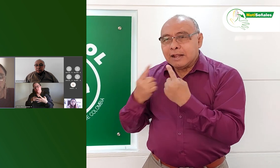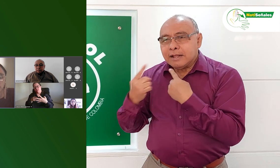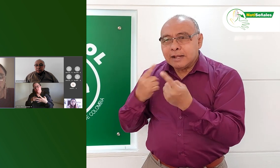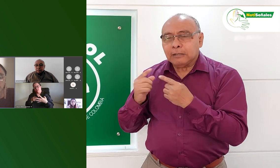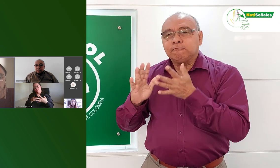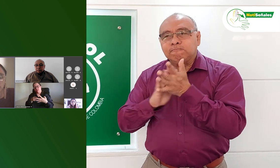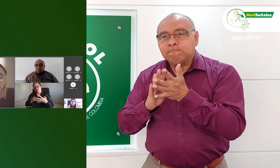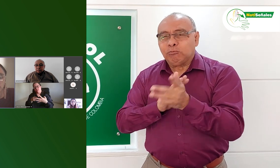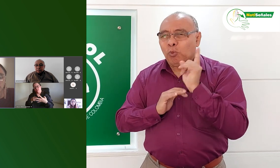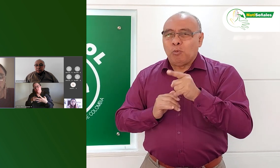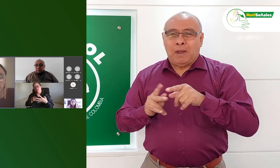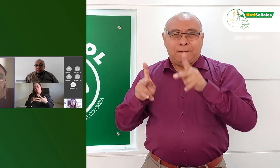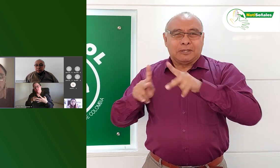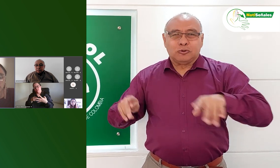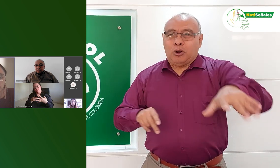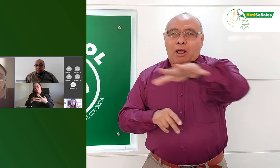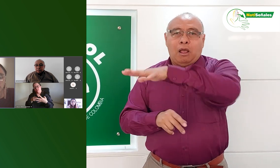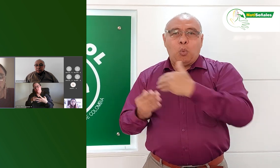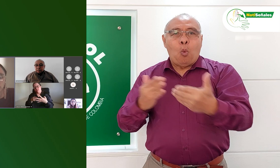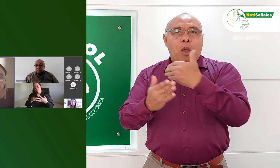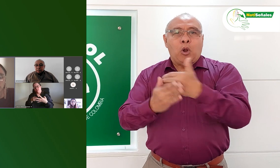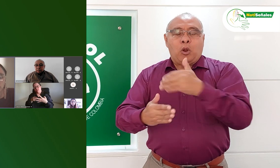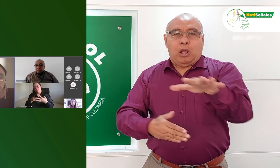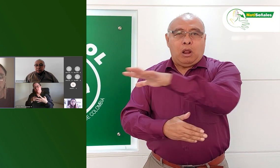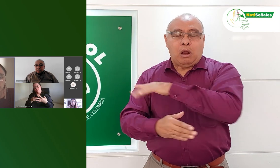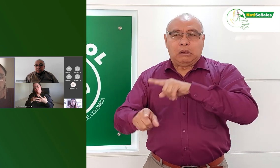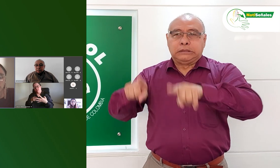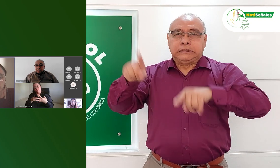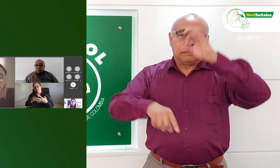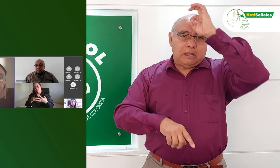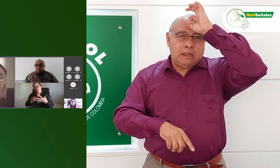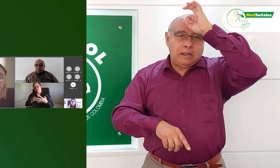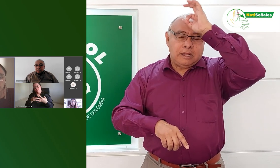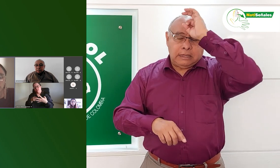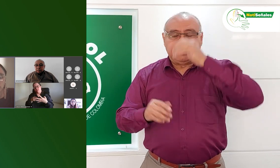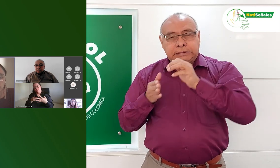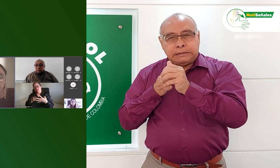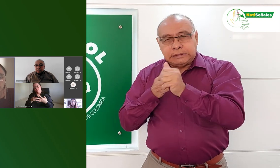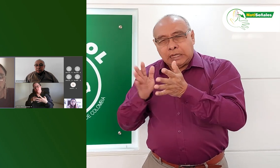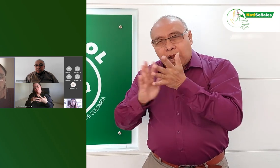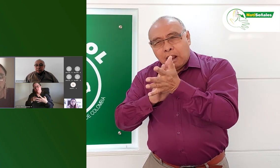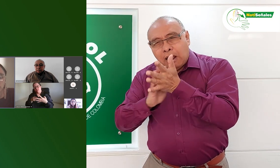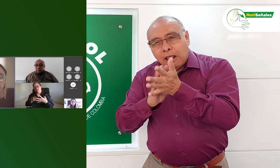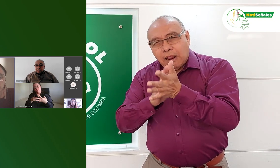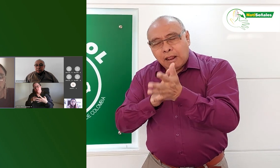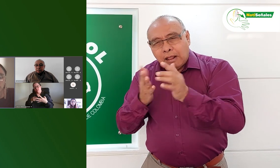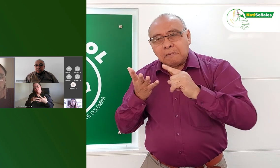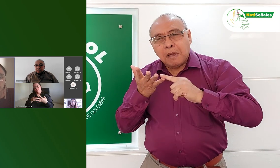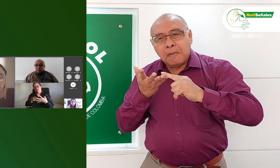Dado que la mayoría de los funcionarios son nuevos en el cargo y con desconocimiento en este asunto, fue necesario tocar varios puntos para que ellos